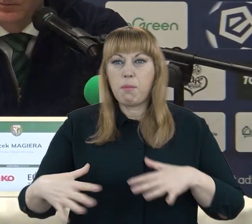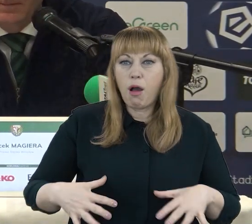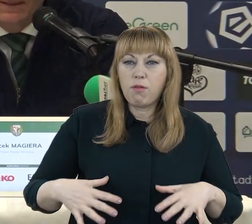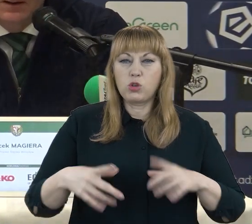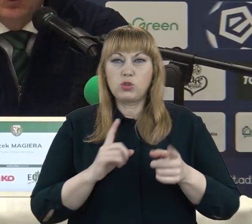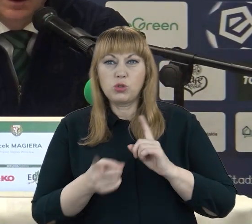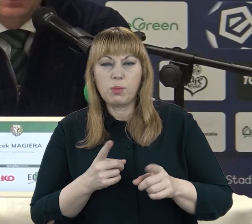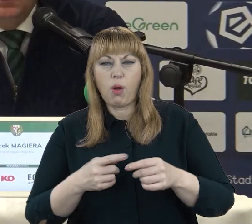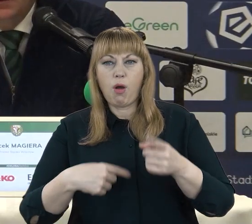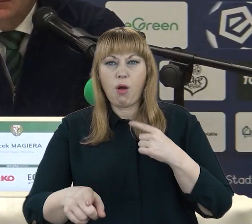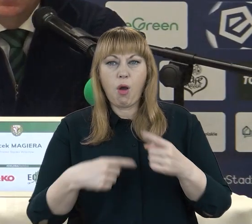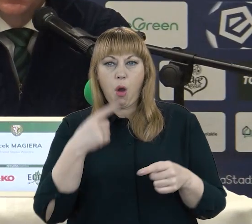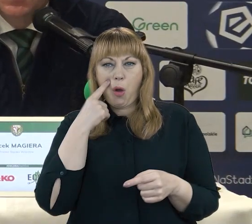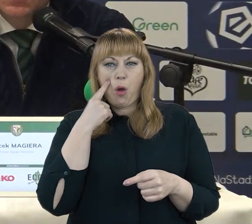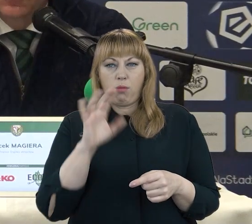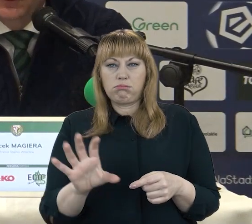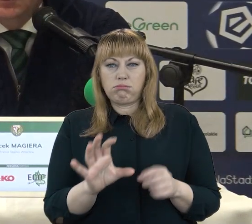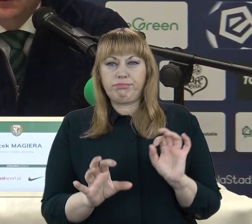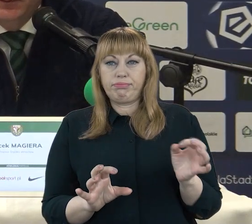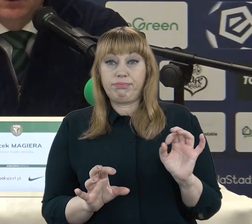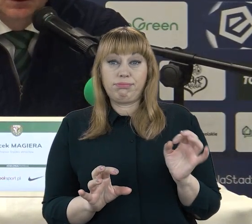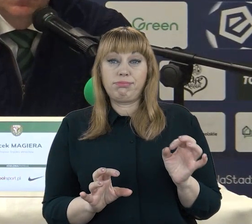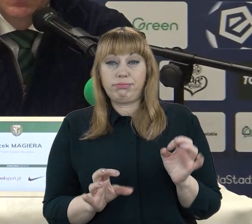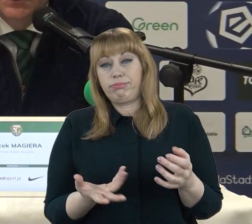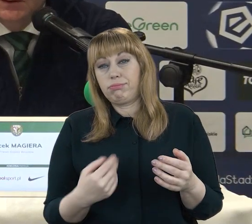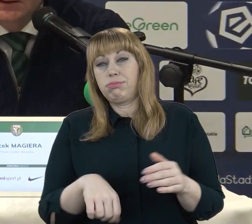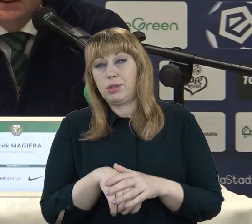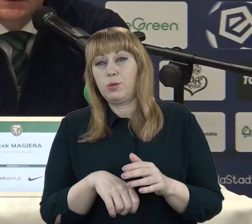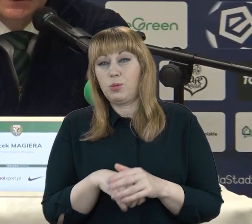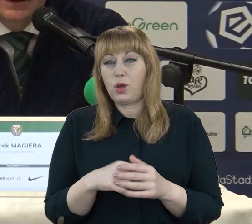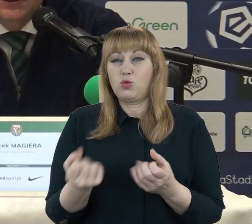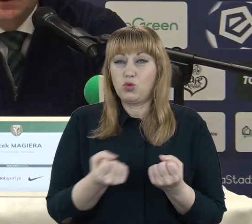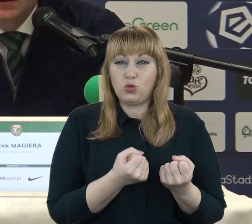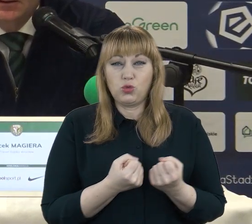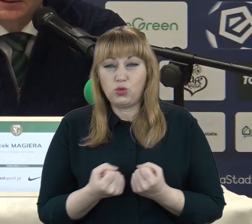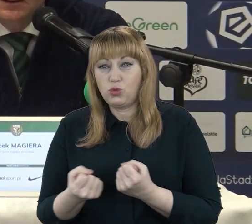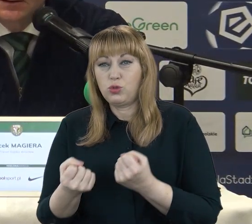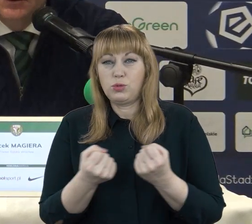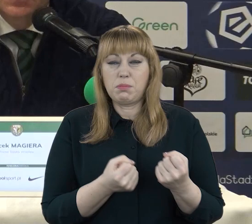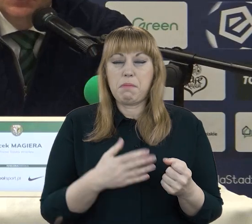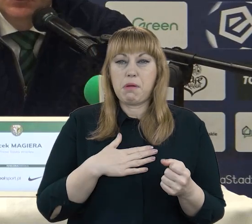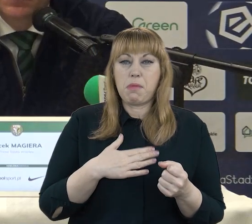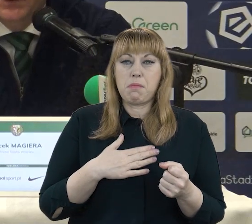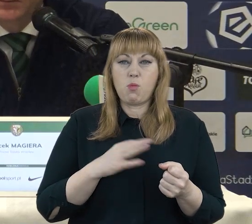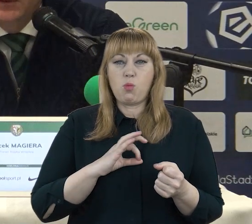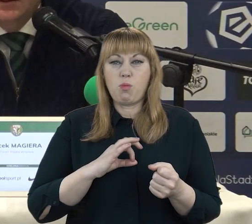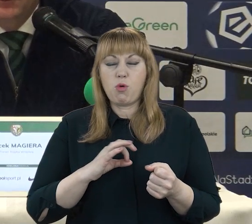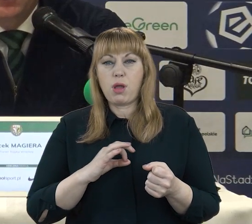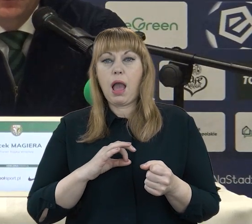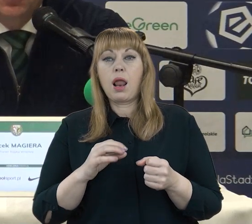Dla oka, okej, byliśmy dzisiaj w posiadaniu piłki, no bo byliśmy, ale zgraliśmy z jednej strony na drugą i więcej podań było